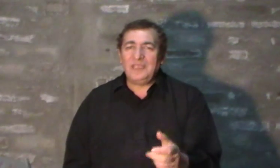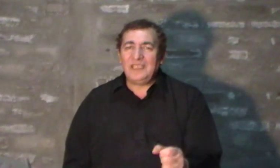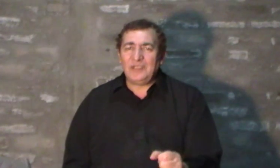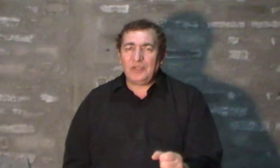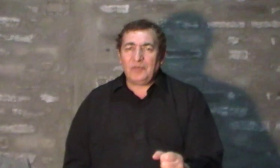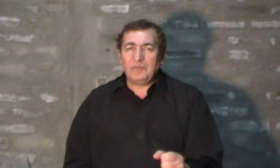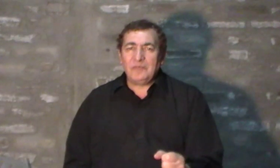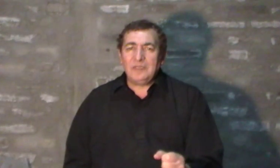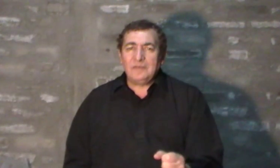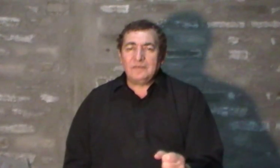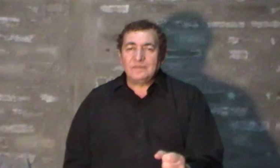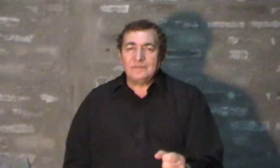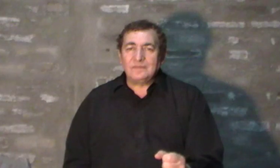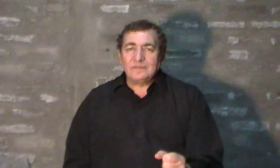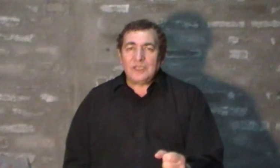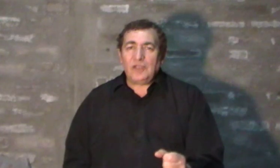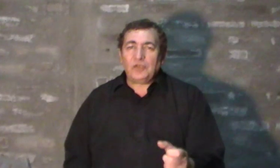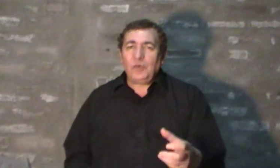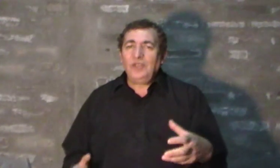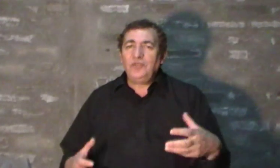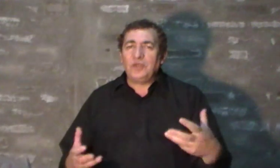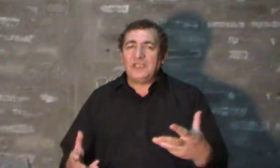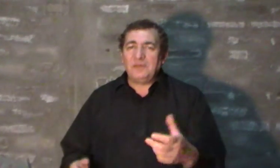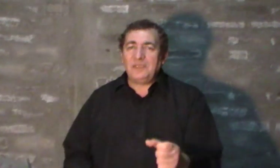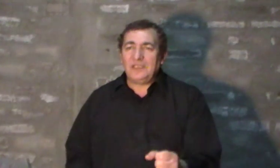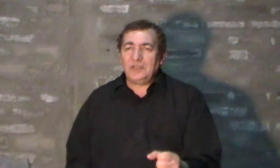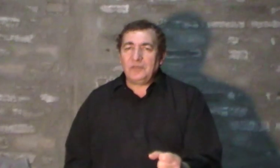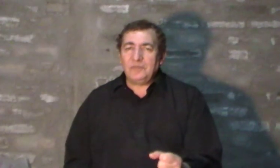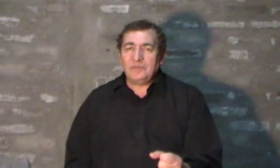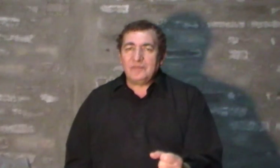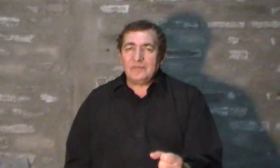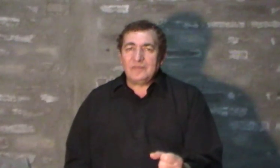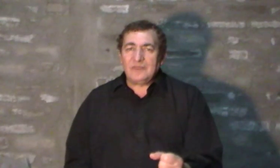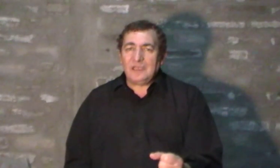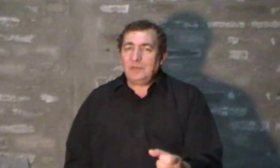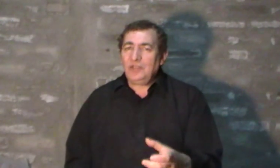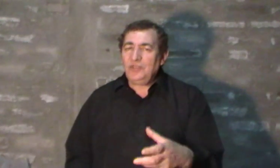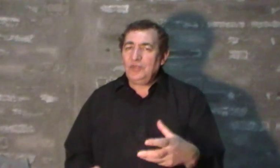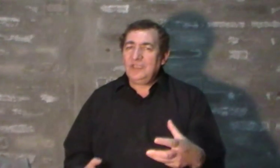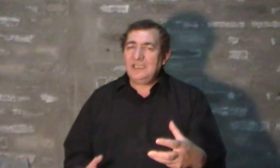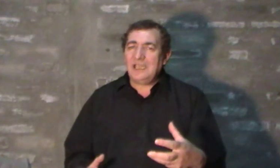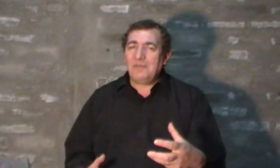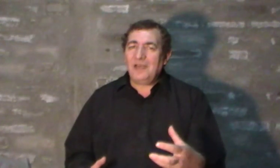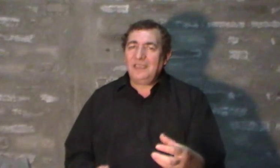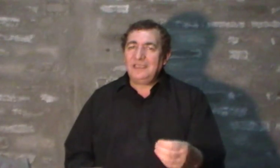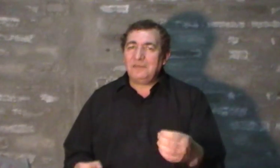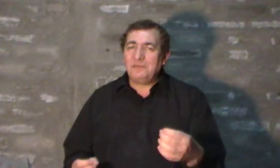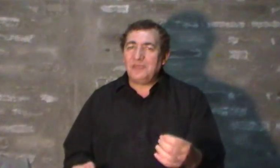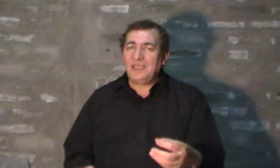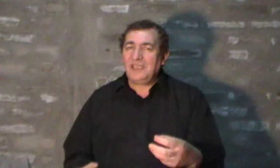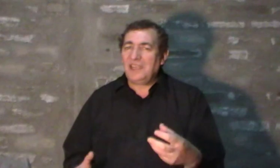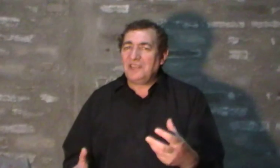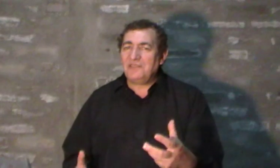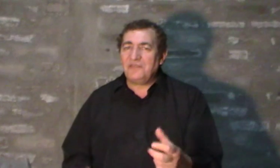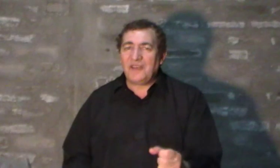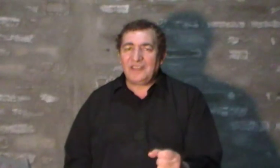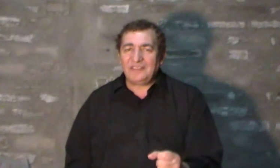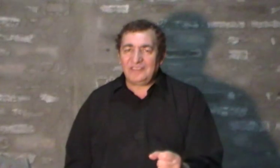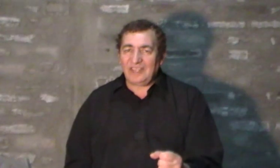miedo. ¿Cuándo surge el miedo? El miedo surge en la más temprana infancia.